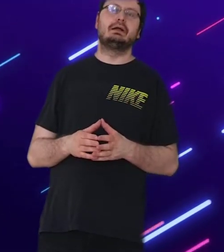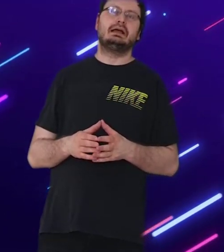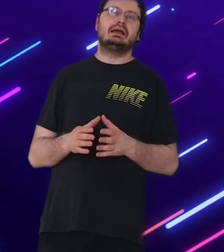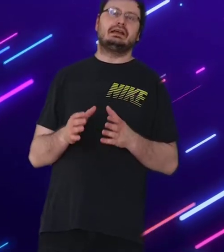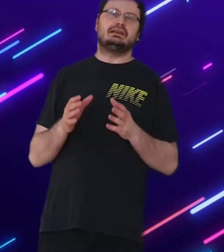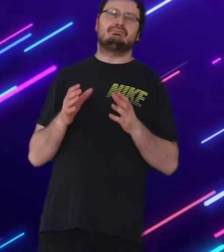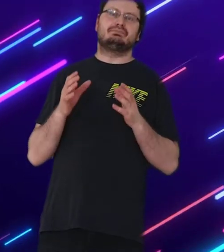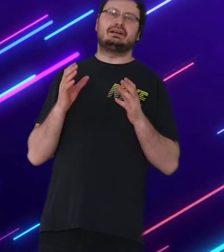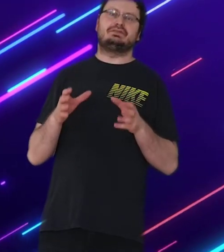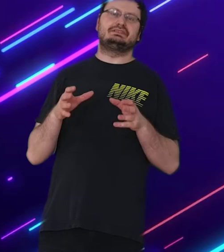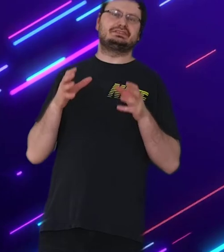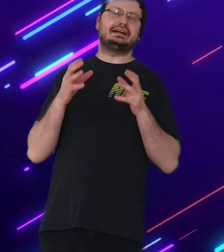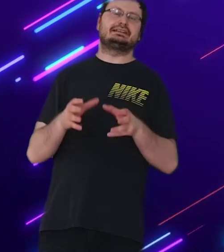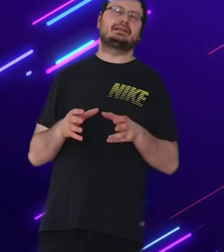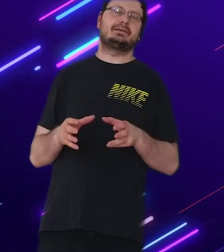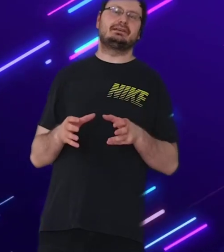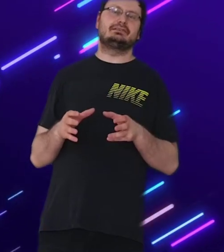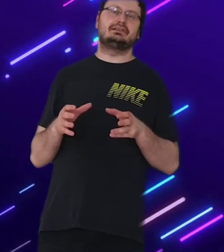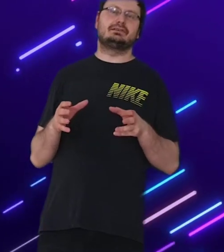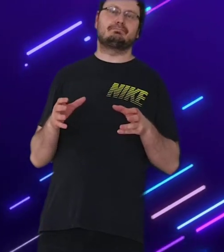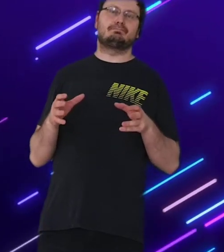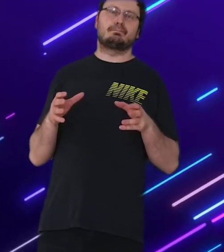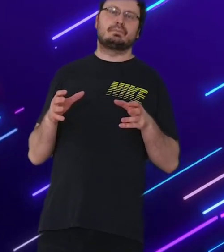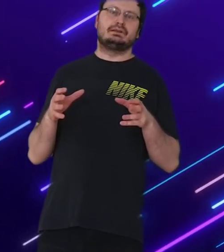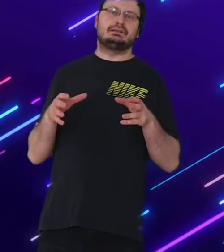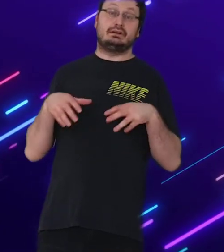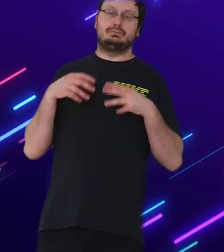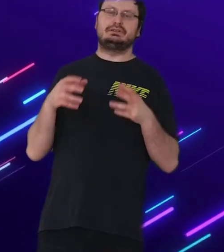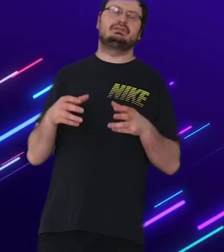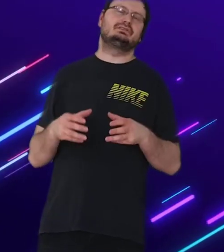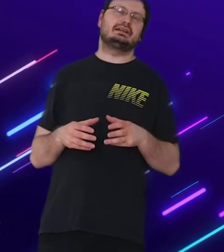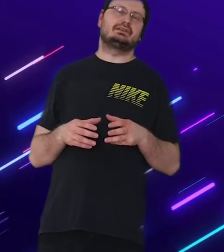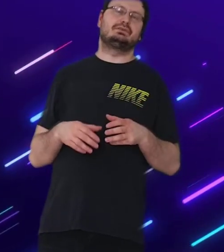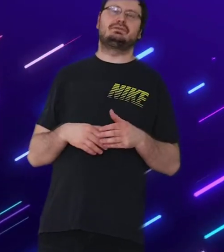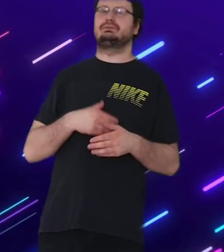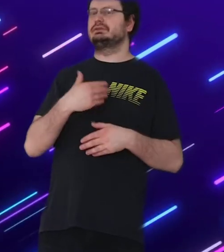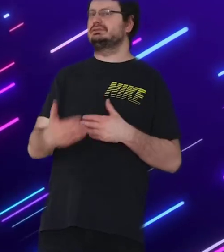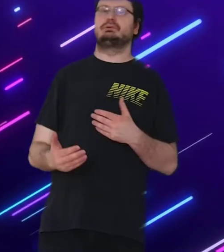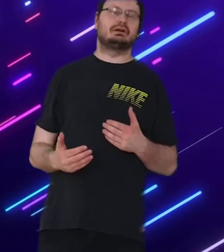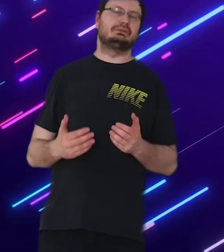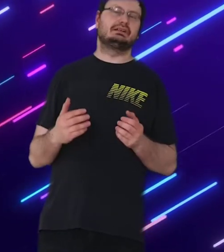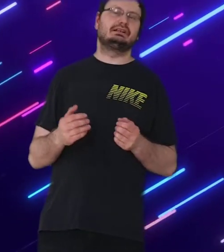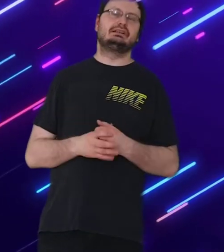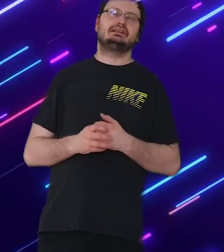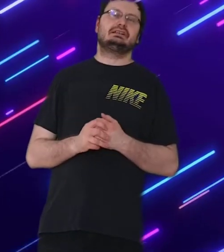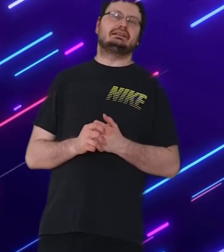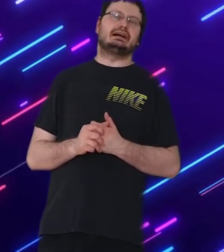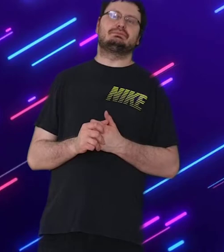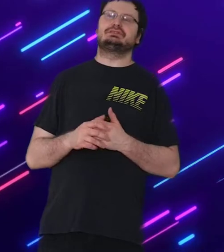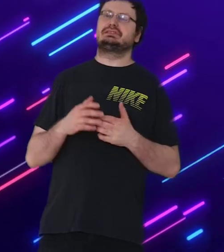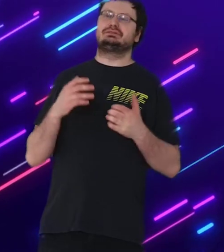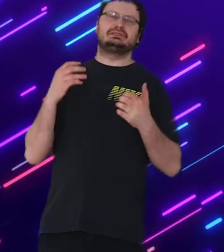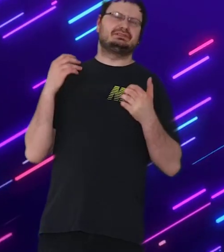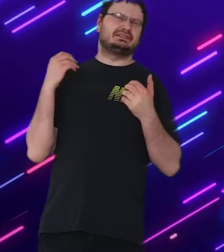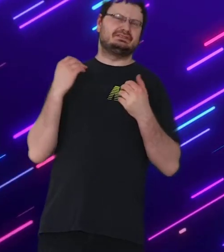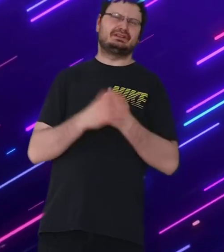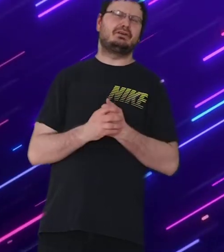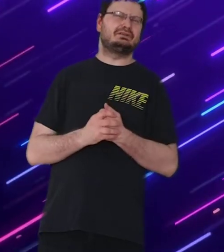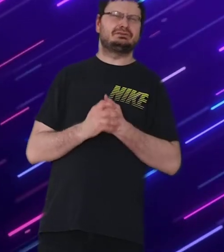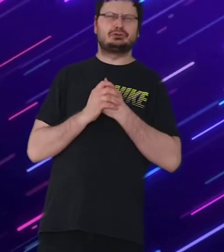eben mehr viel Zeit in ihr Hobby eingeworfen, dann waren sie Programmierer, dann waren sie natürlich sauber, weil sie in der